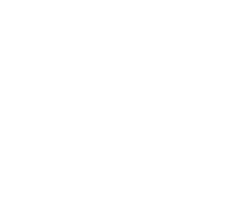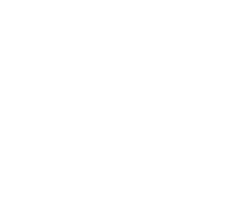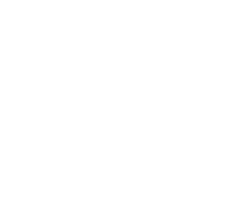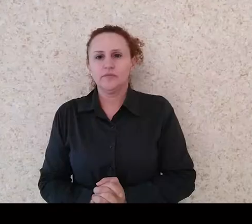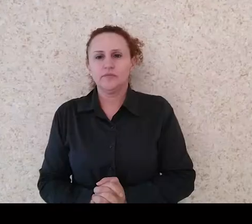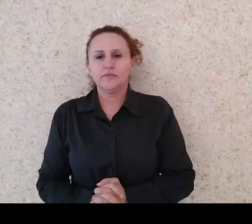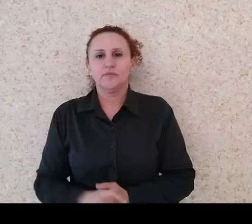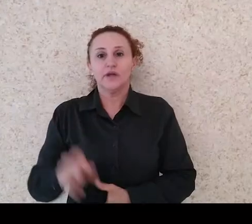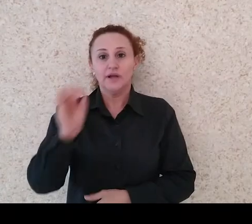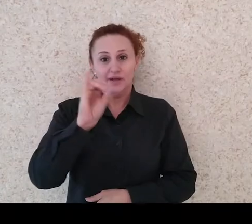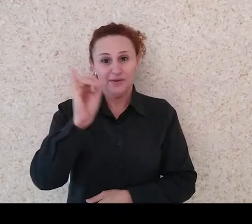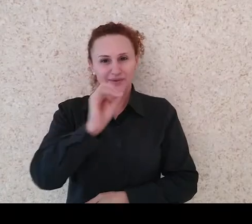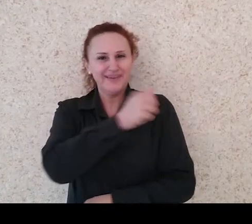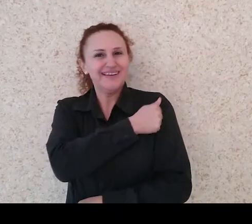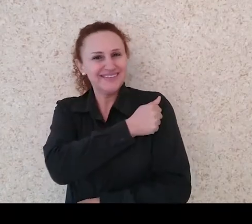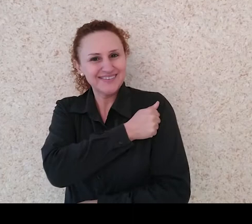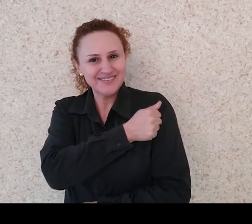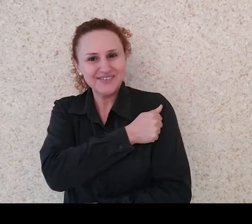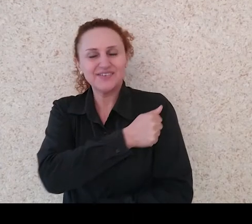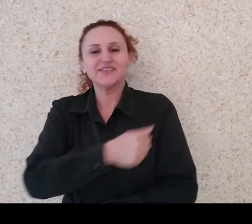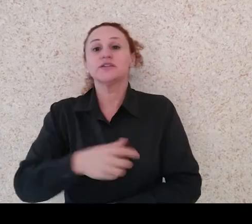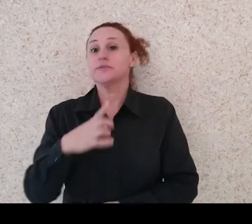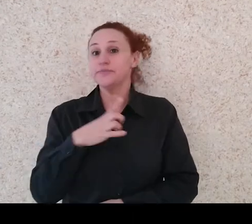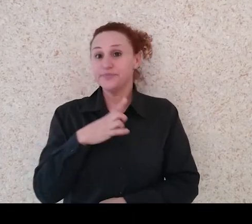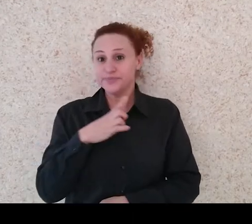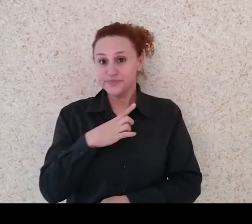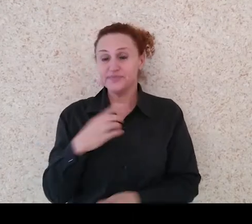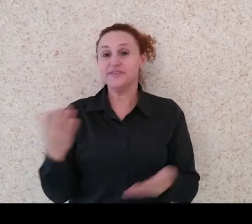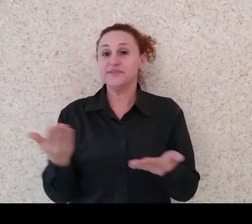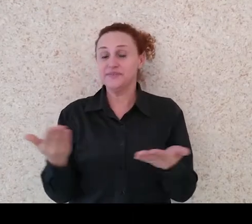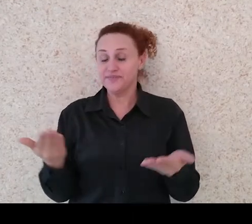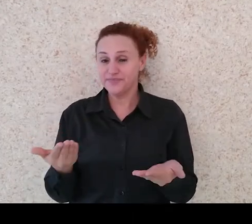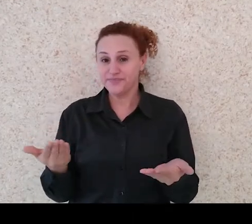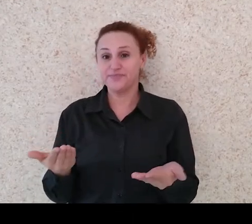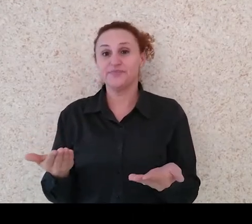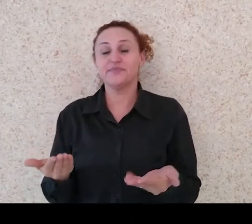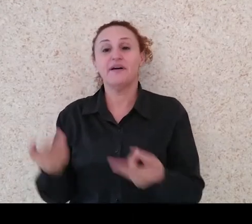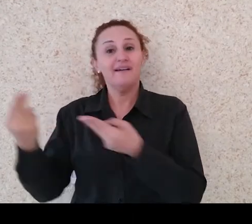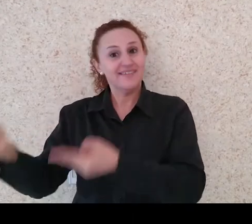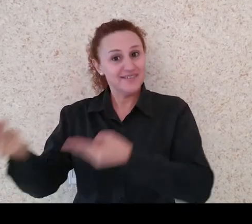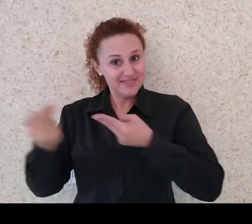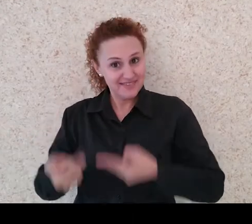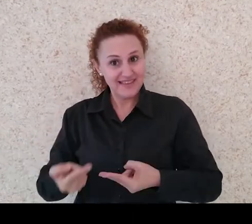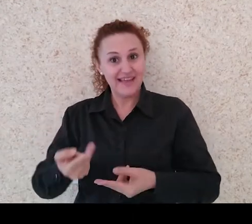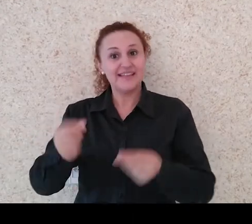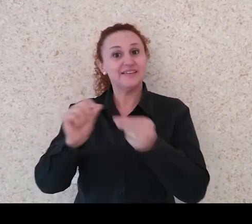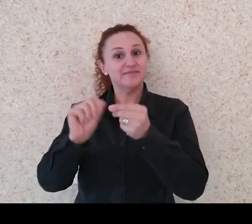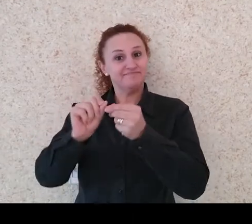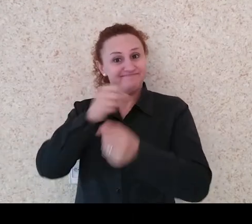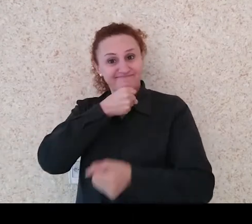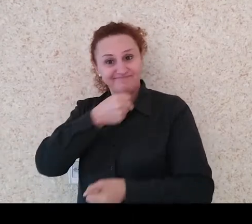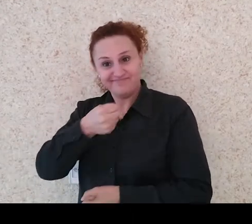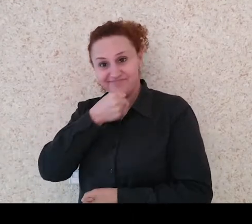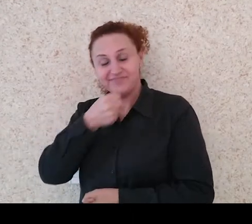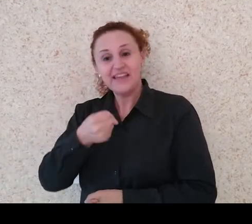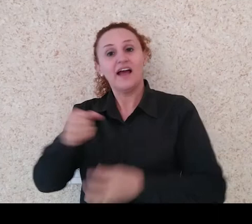Olá, alunos. Hoje nós temos uma convidada especial que eu vou entrevistá-la. Ela vai contribuir com a nossa